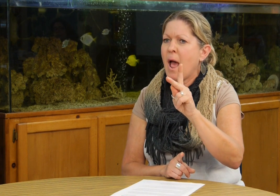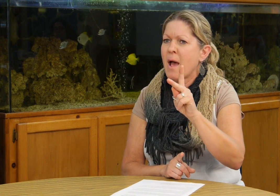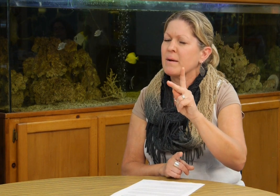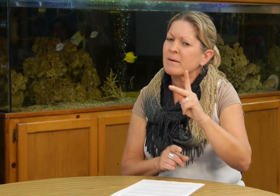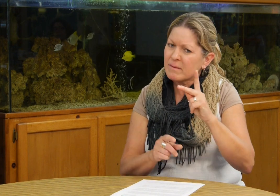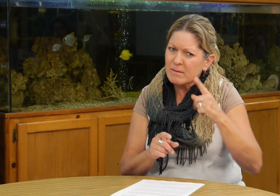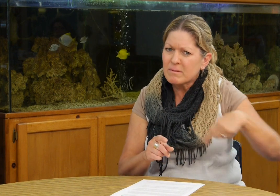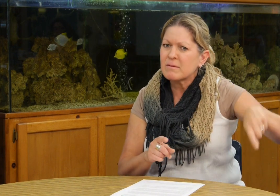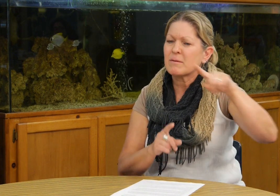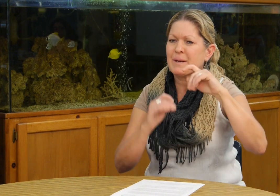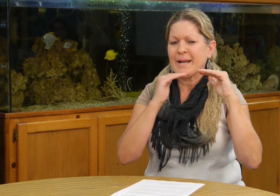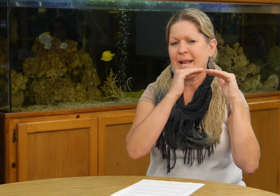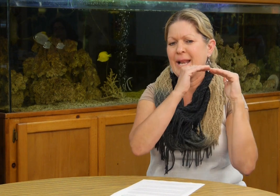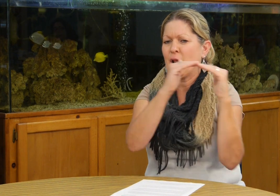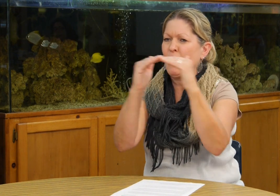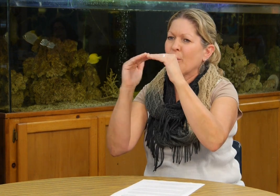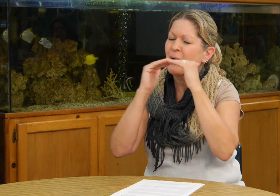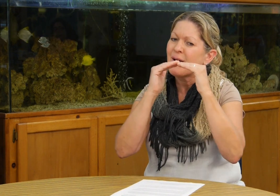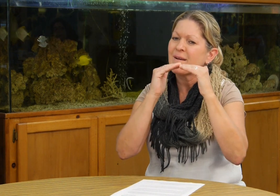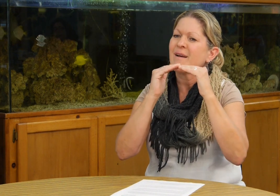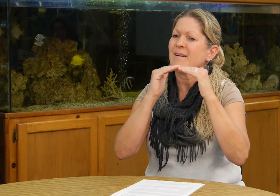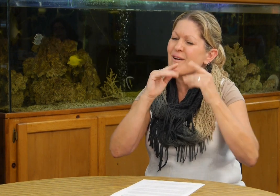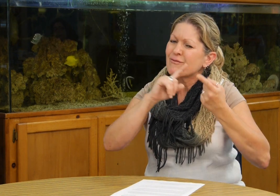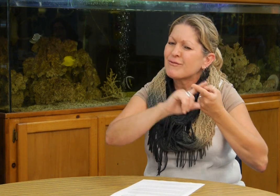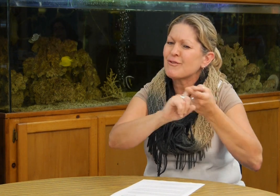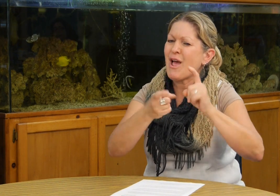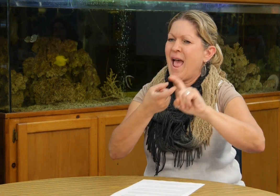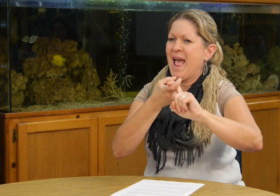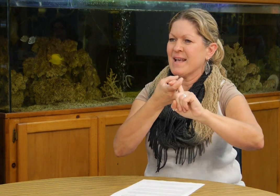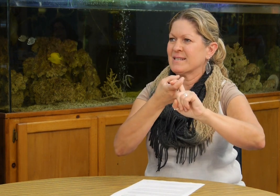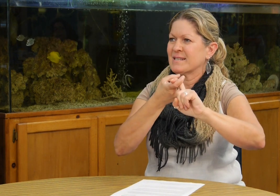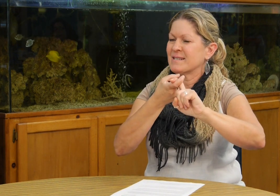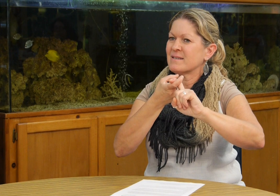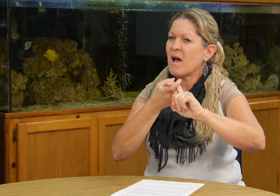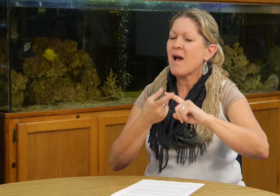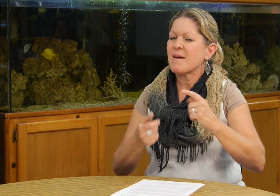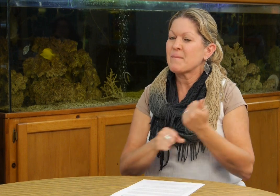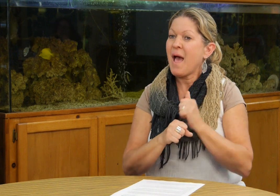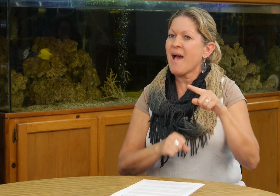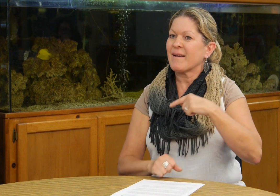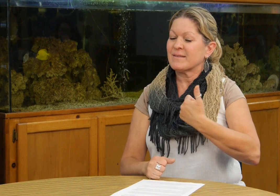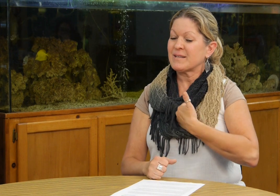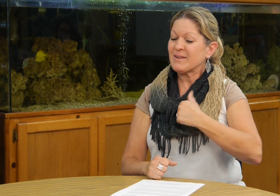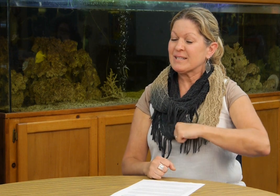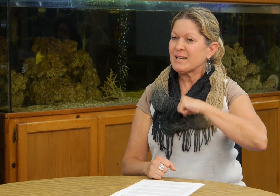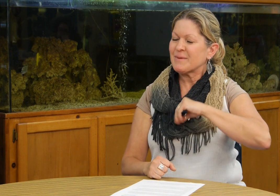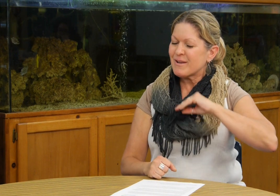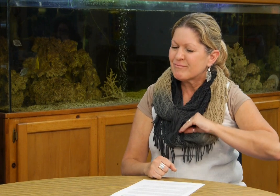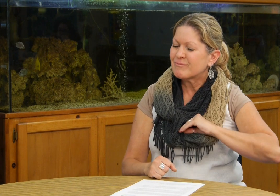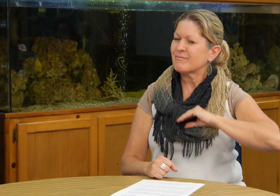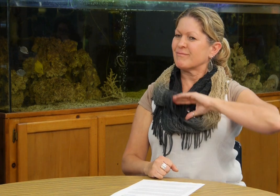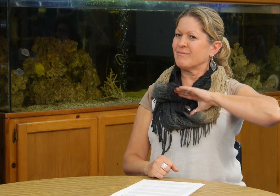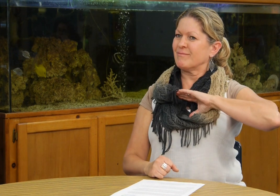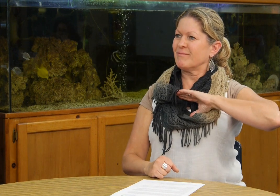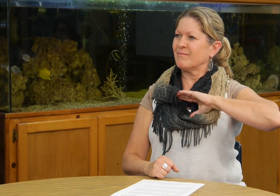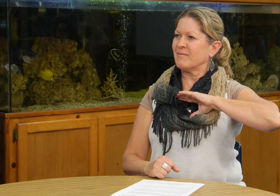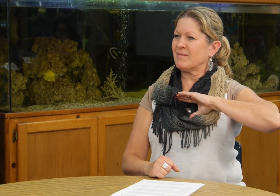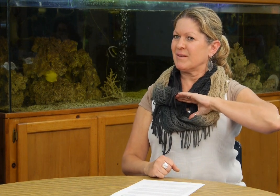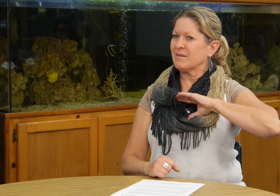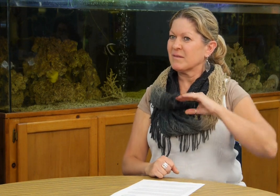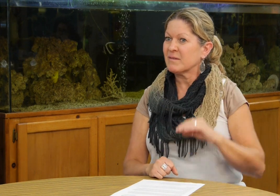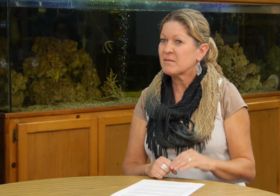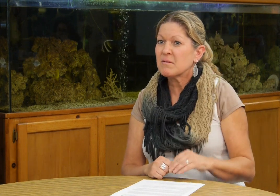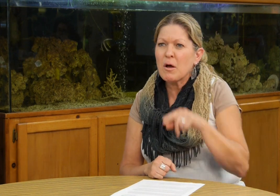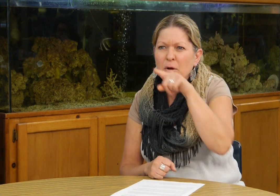llama bullying es como acoso o intimidación y es lo que queremos es que en el entorno en la escuela todos se sientan